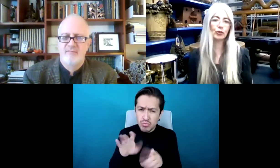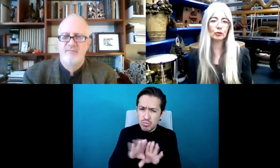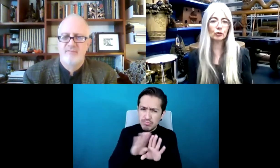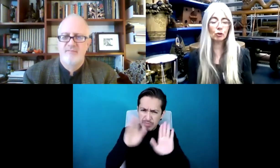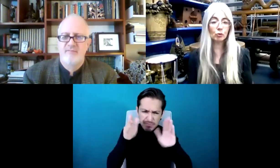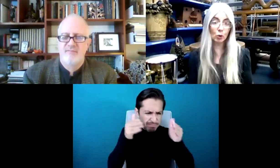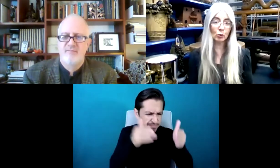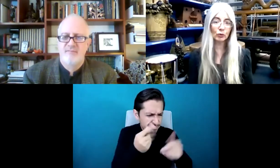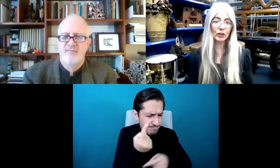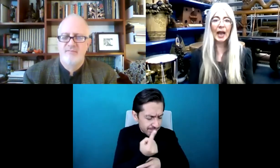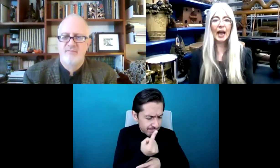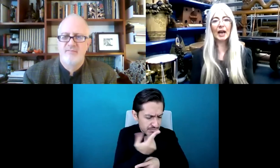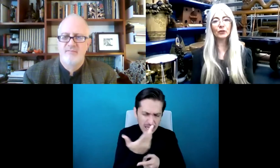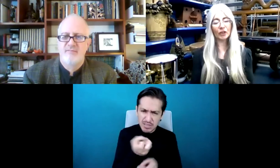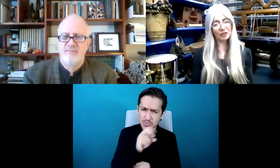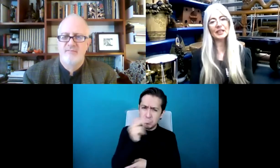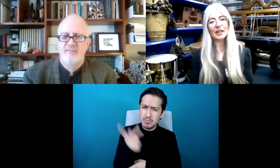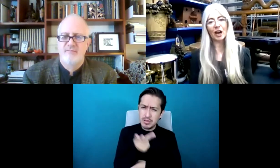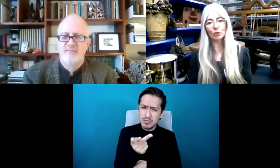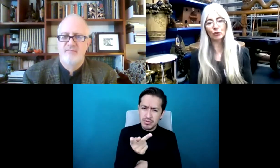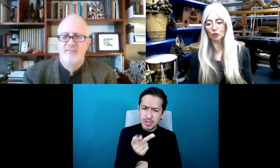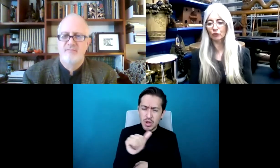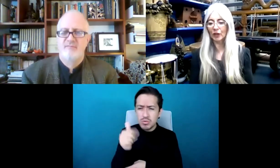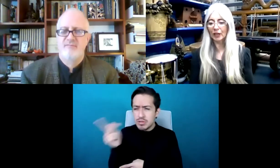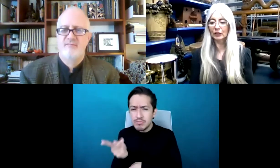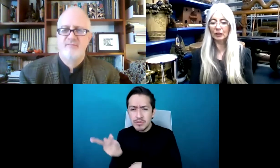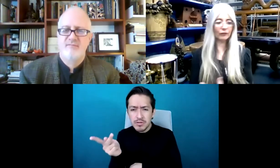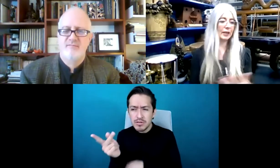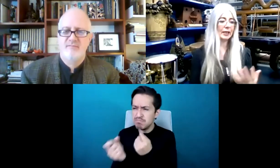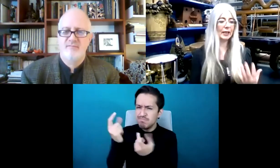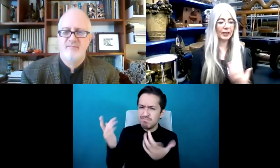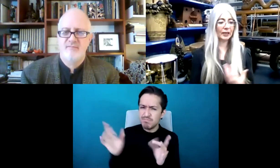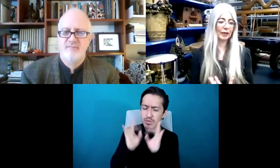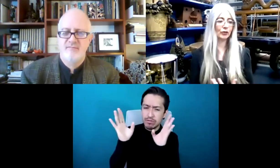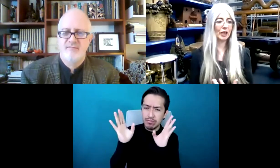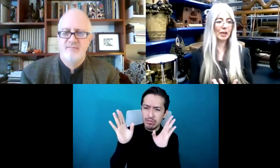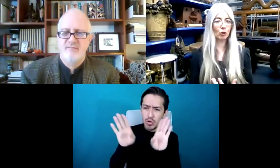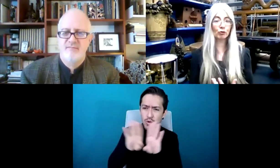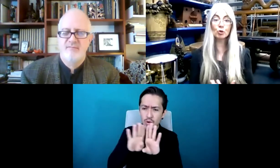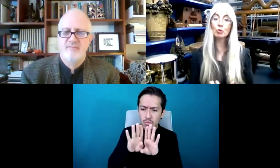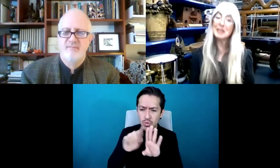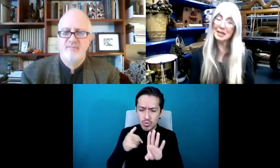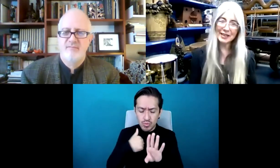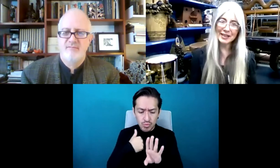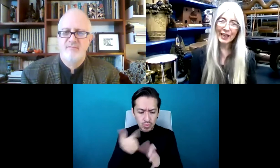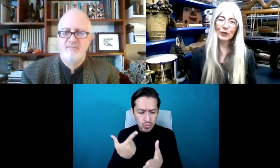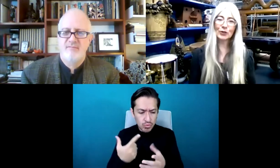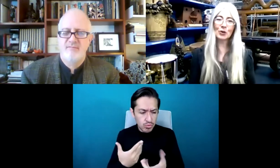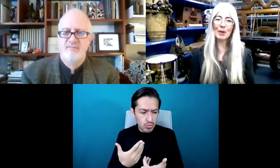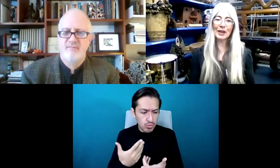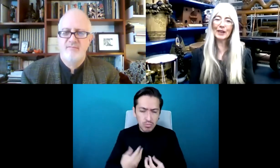surge esa pregunta. Y surgieron otras preguntas y de pronto estaba viviendo yo en un